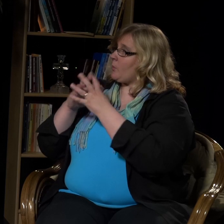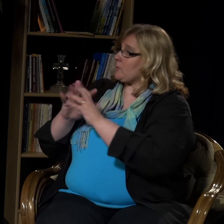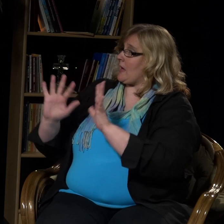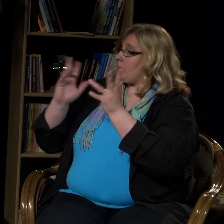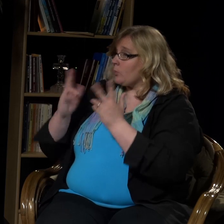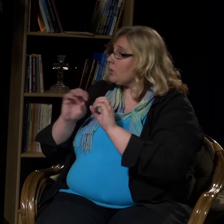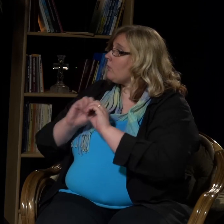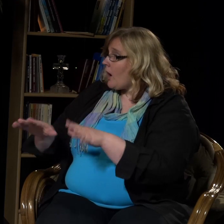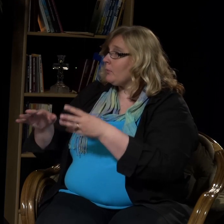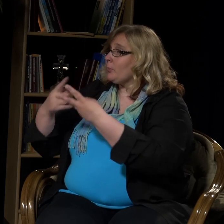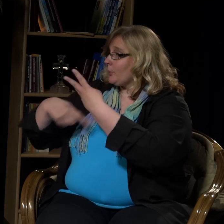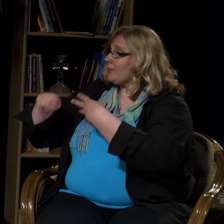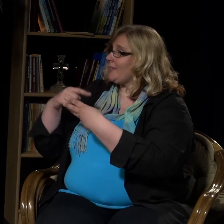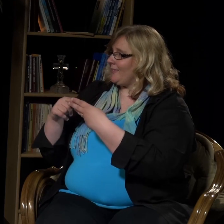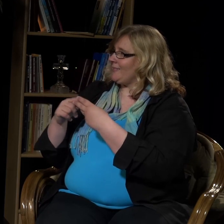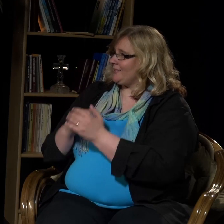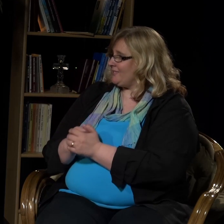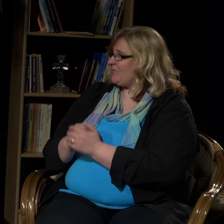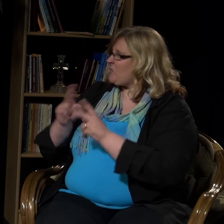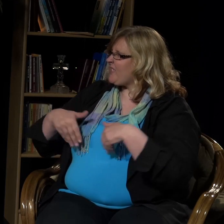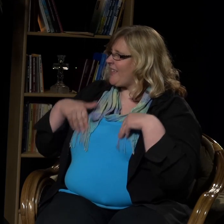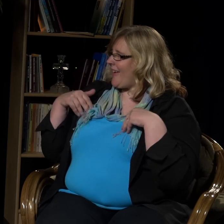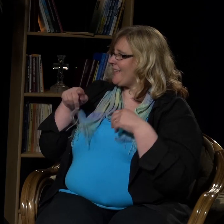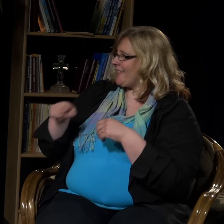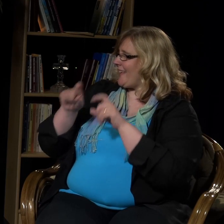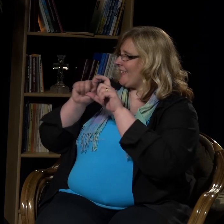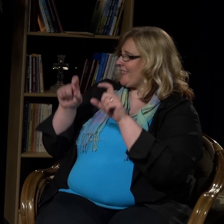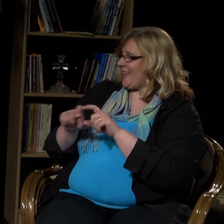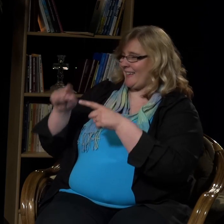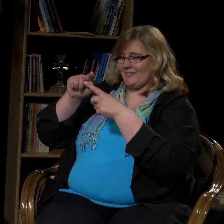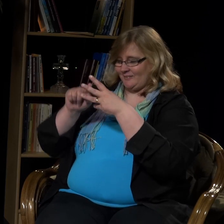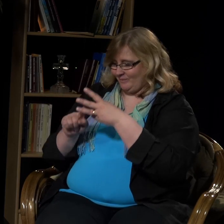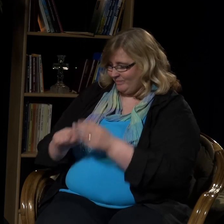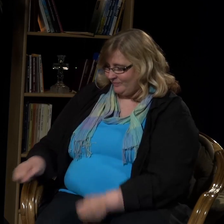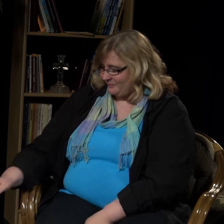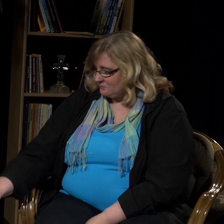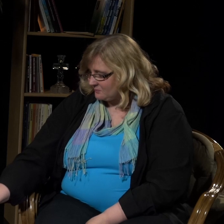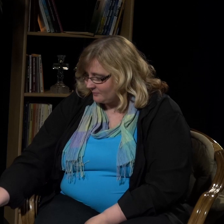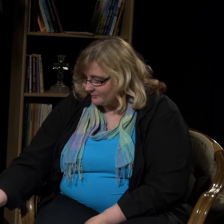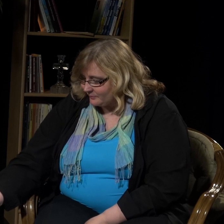Nämä asiat kätkeytyvät rukoukseen ja ne vaikuttavat meidän elämäämme. Tämä on aivan ihana asia.